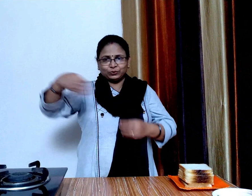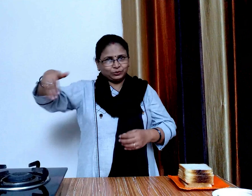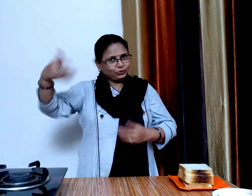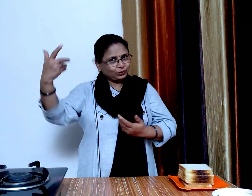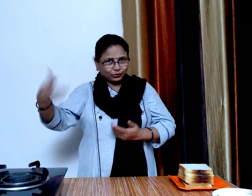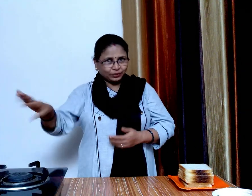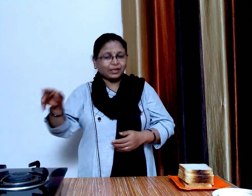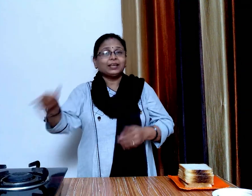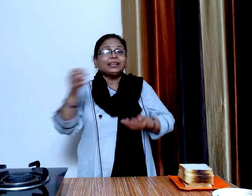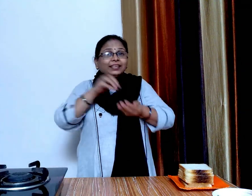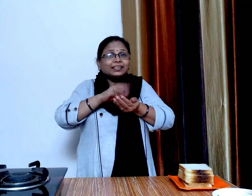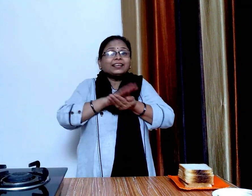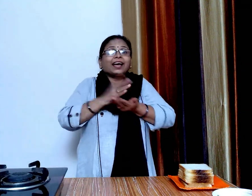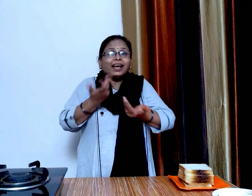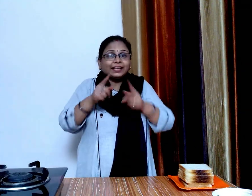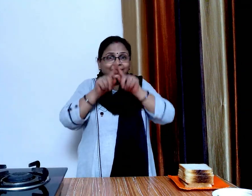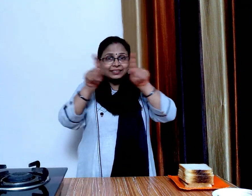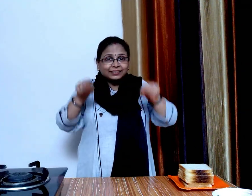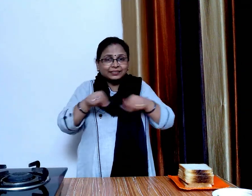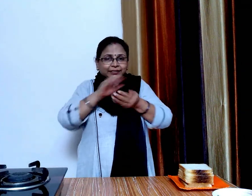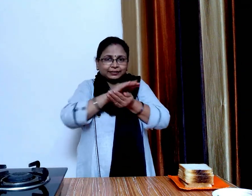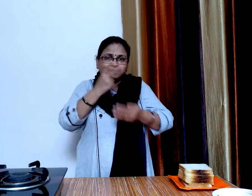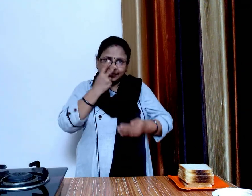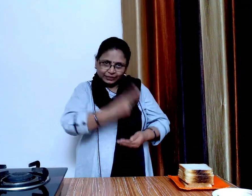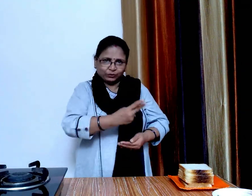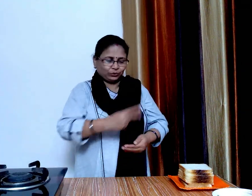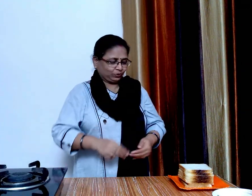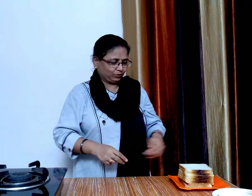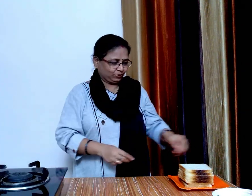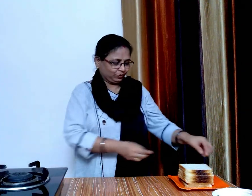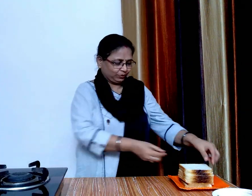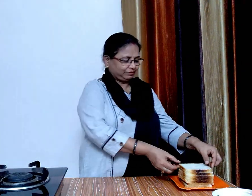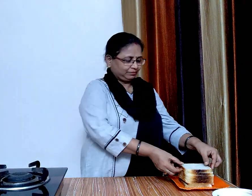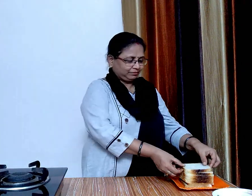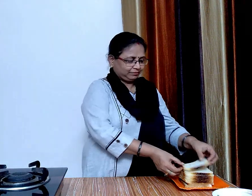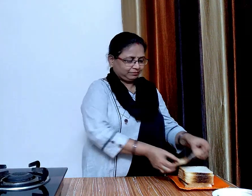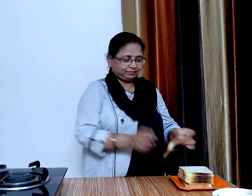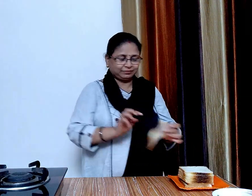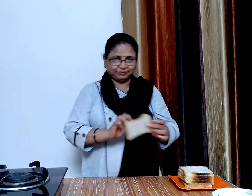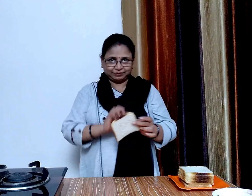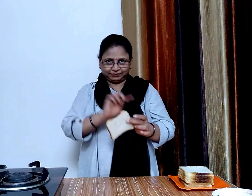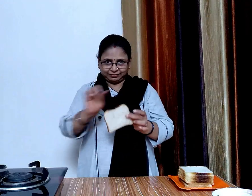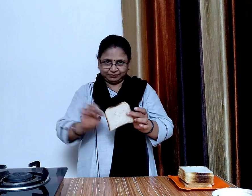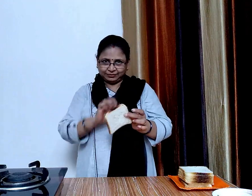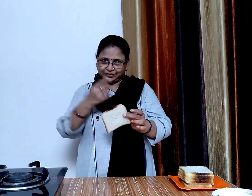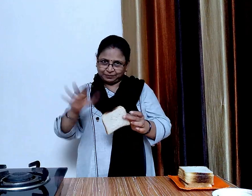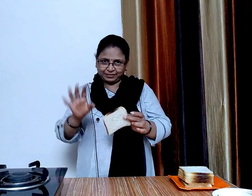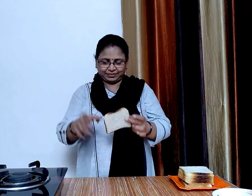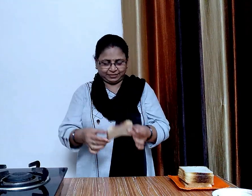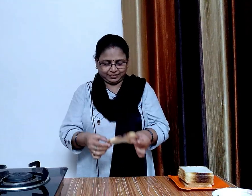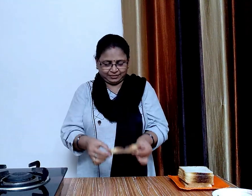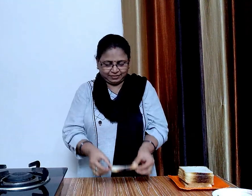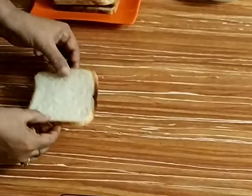फिलिंग तो तयार हो चुकी है अब ब्रेड डूल बना लेते हैं इसके लिए एक ब्रेड लेंगे और उसके चारो सैड्स को काट लेंगे